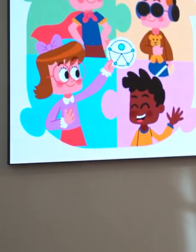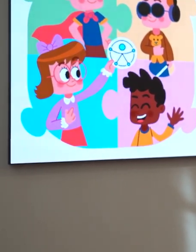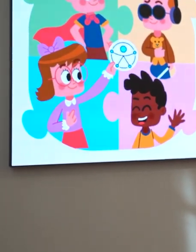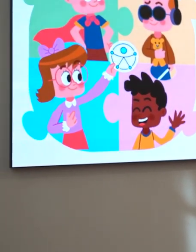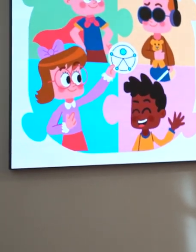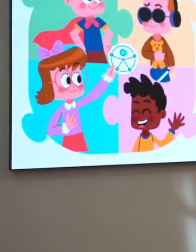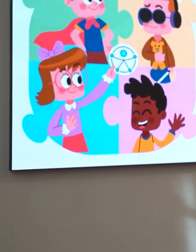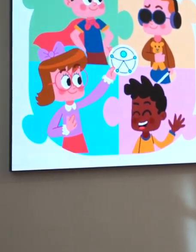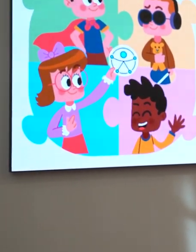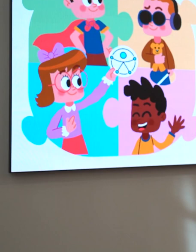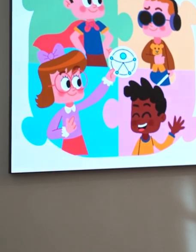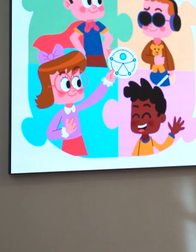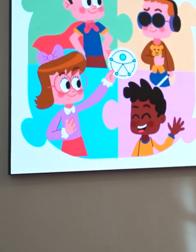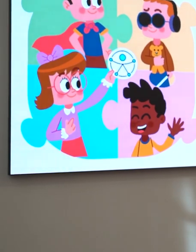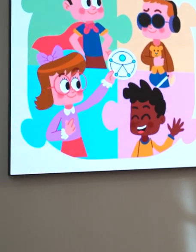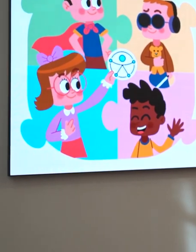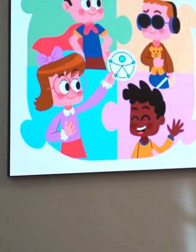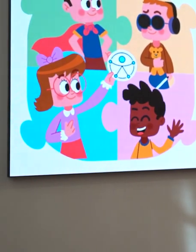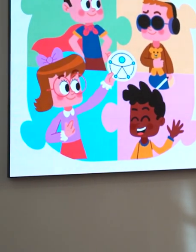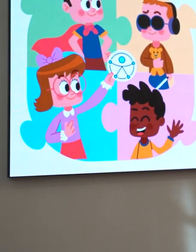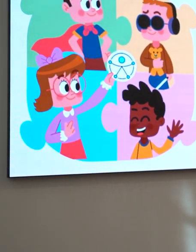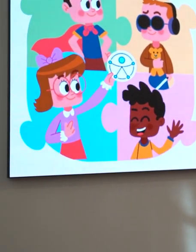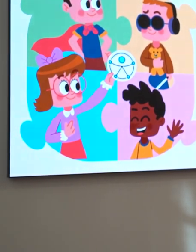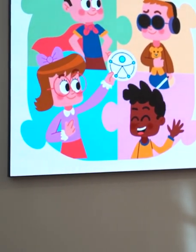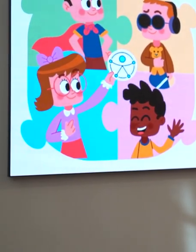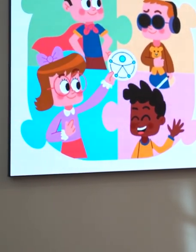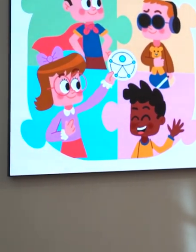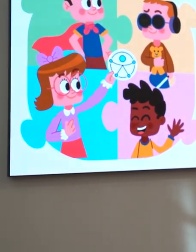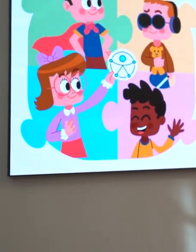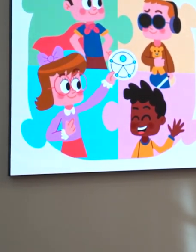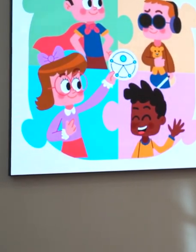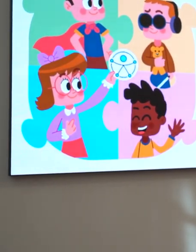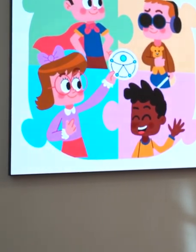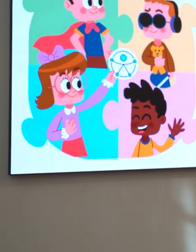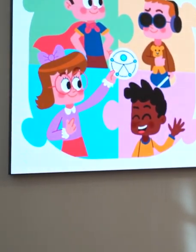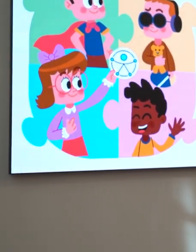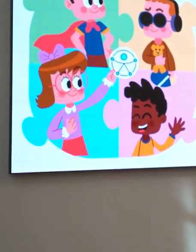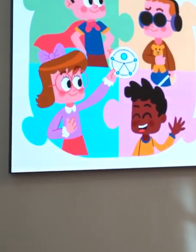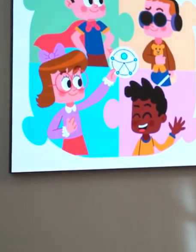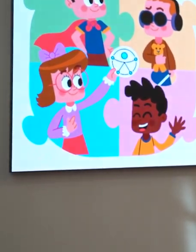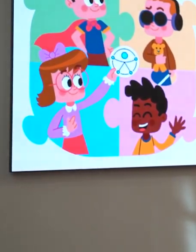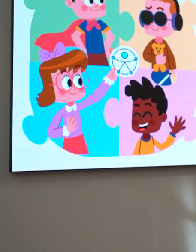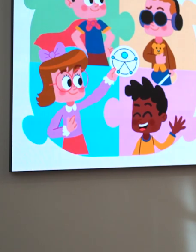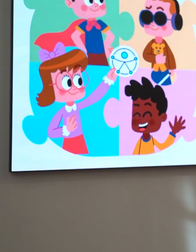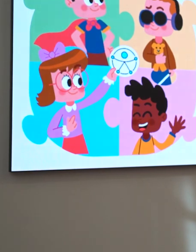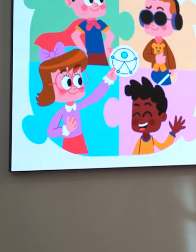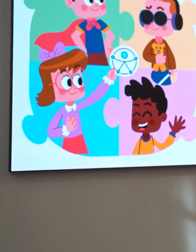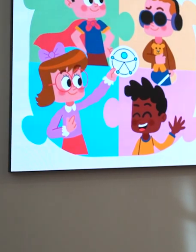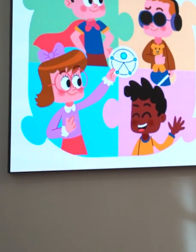También tenemos actividades puntuales que realizan las entidades de discapacidad, como taller de Tai Chi,